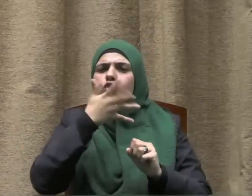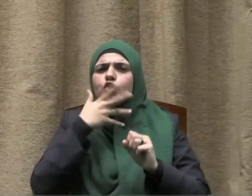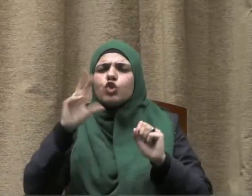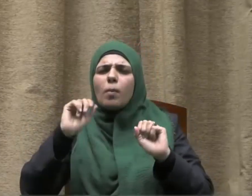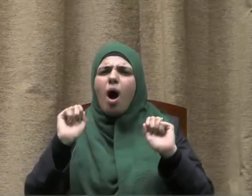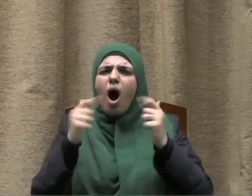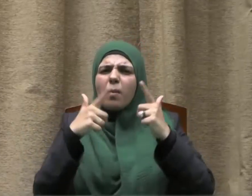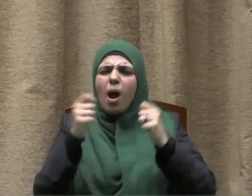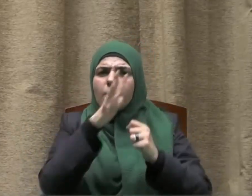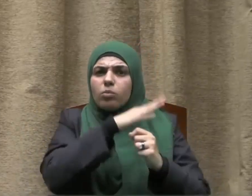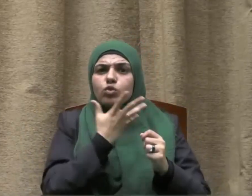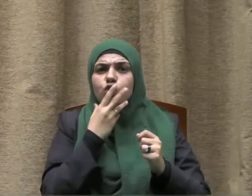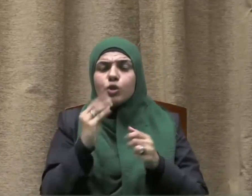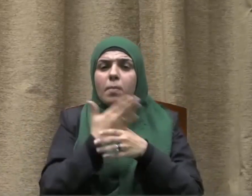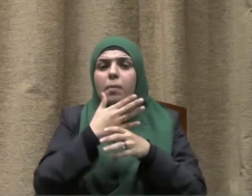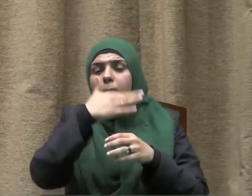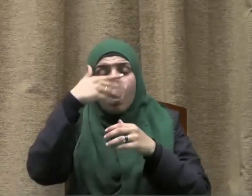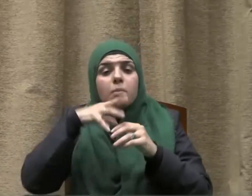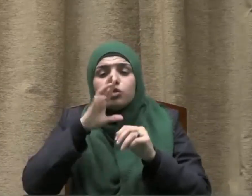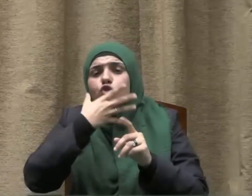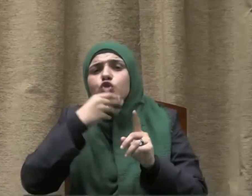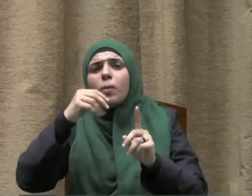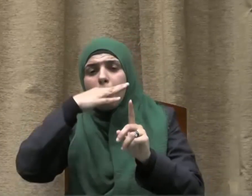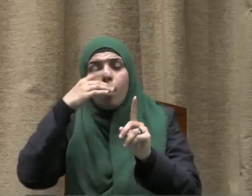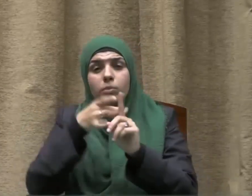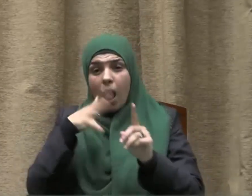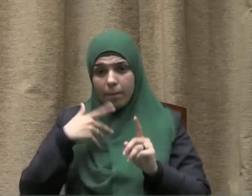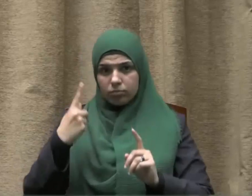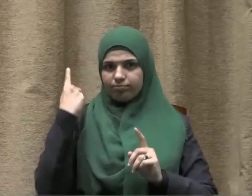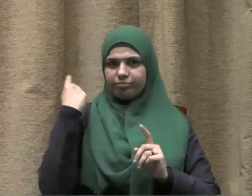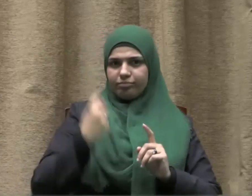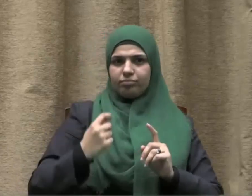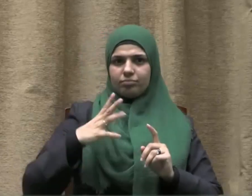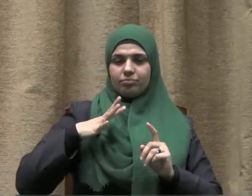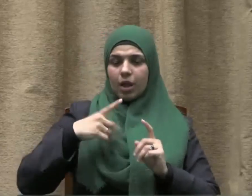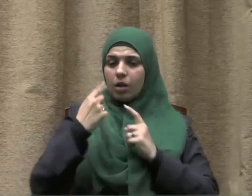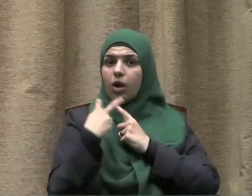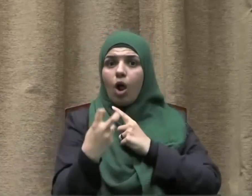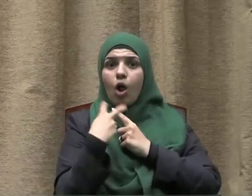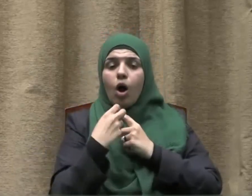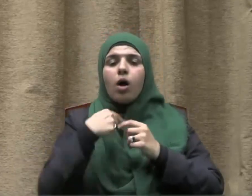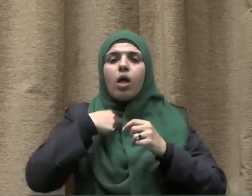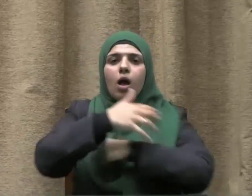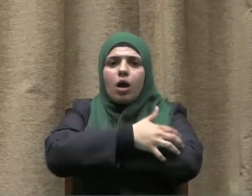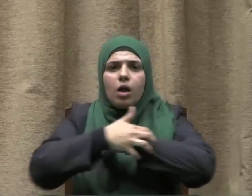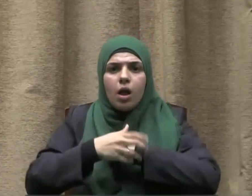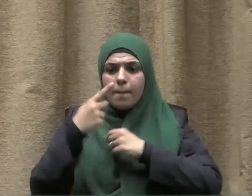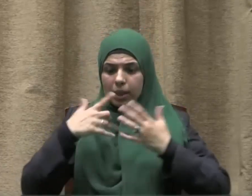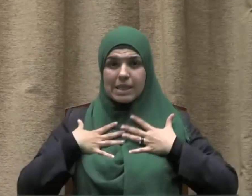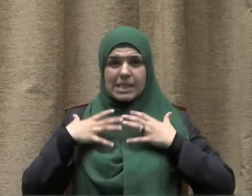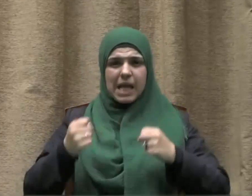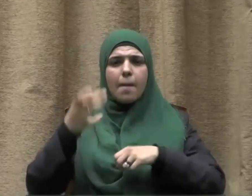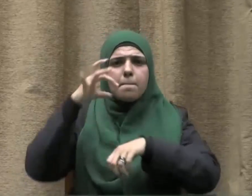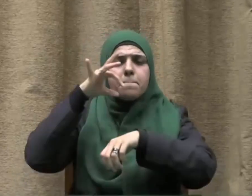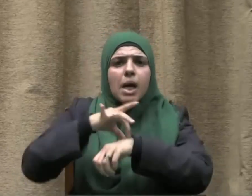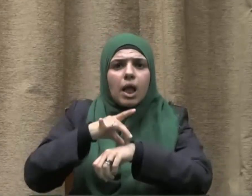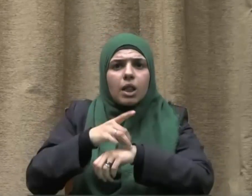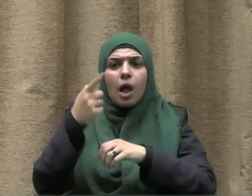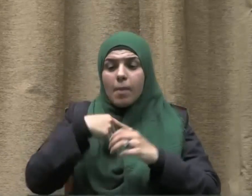المخدرات نارها وكم من غني أفقرت وكم من صحيح أسقمت وكم من شريف